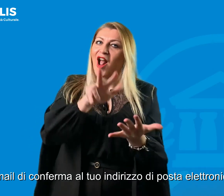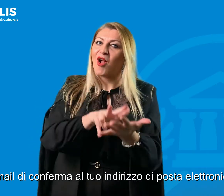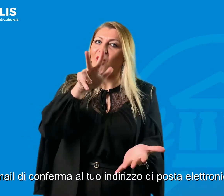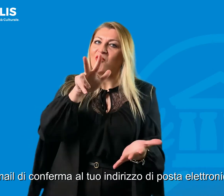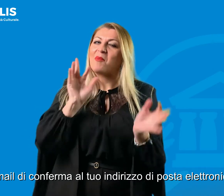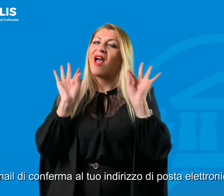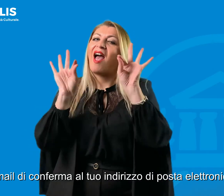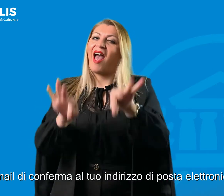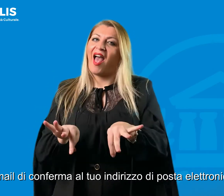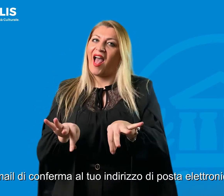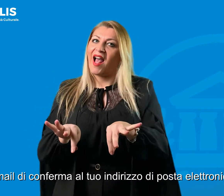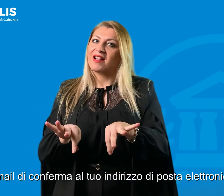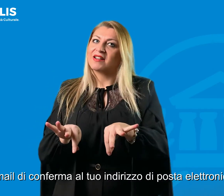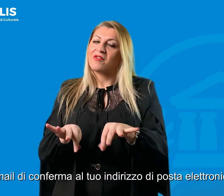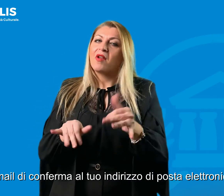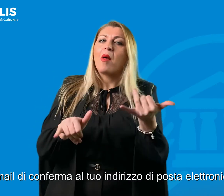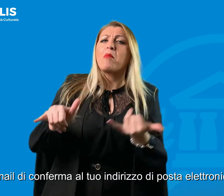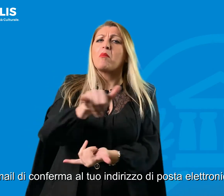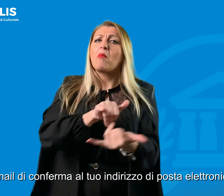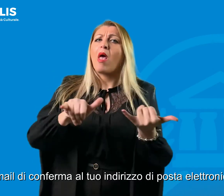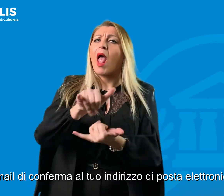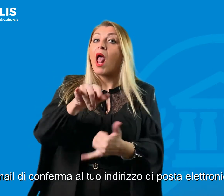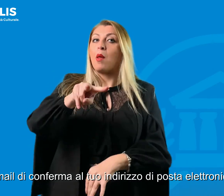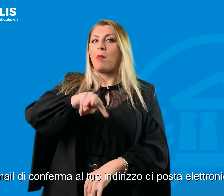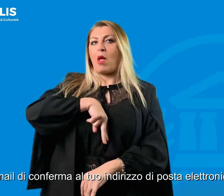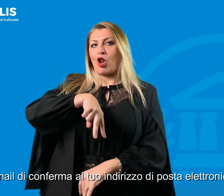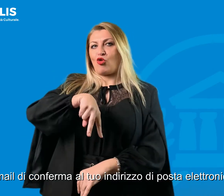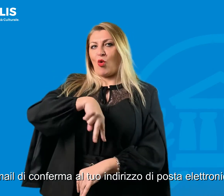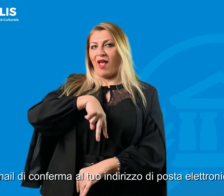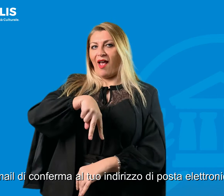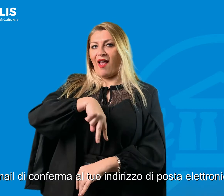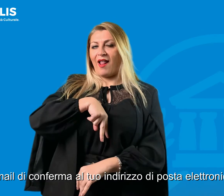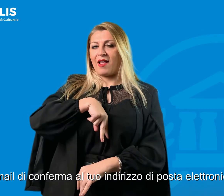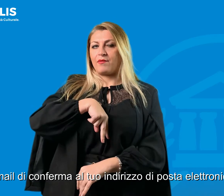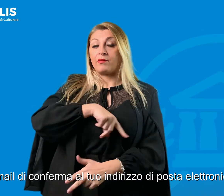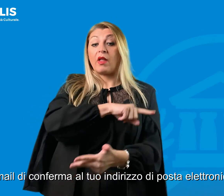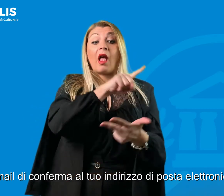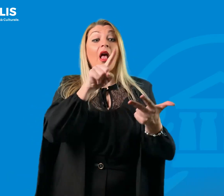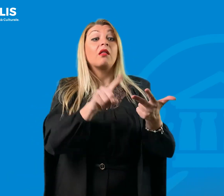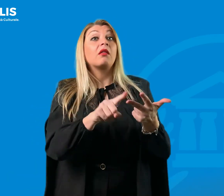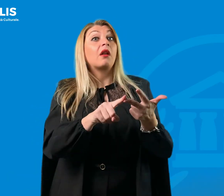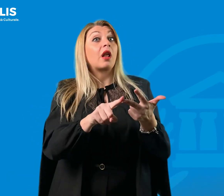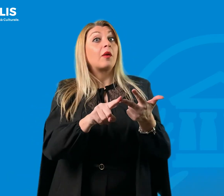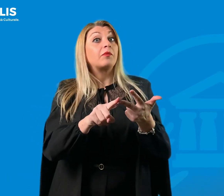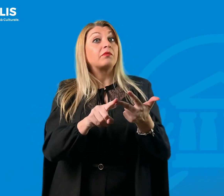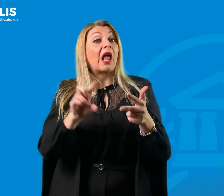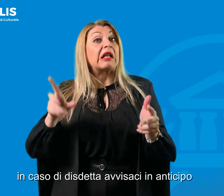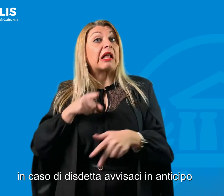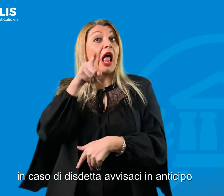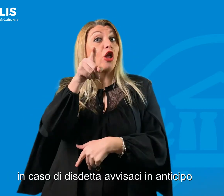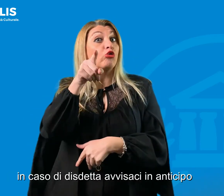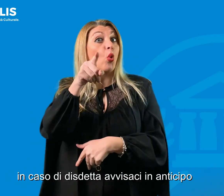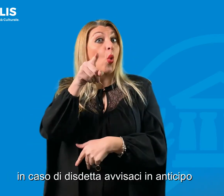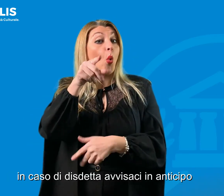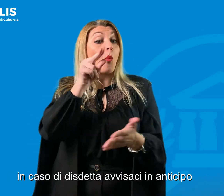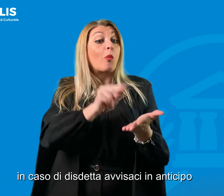al tuo indirizzo di posta elettronica personale. In caso di disdetta